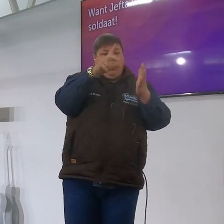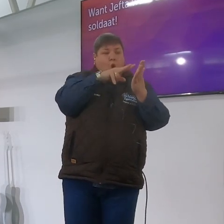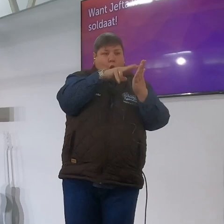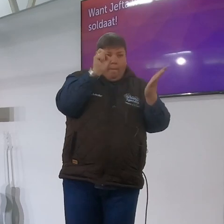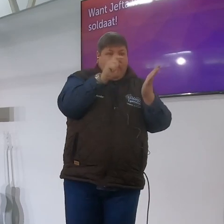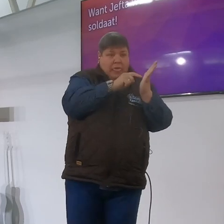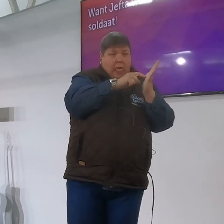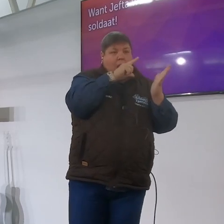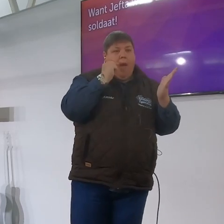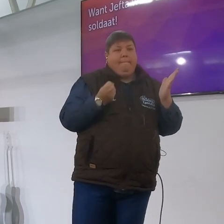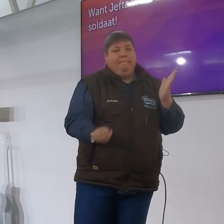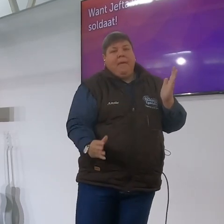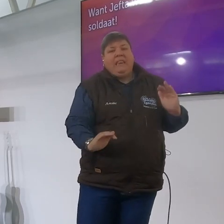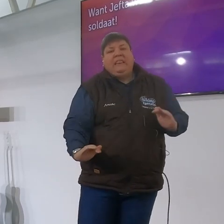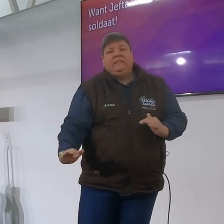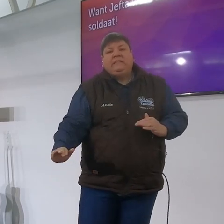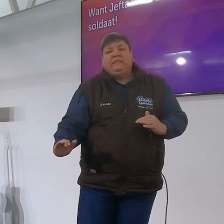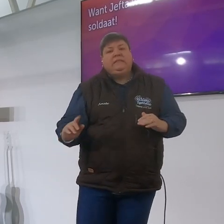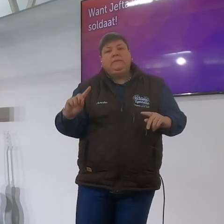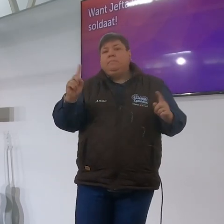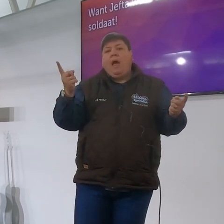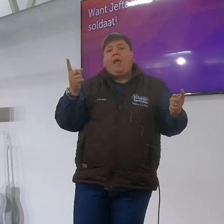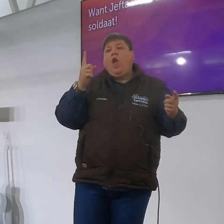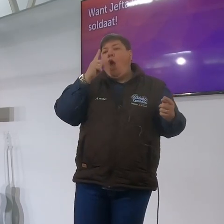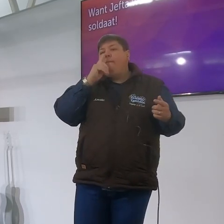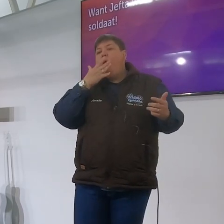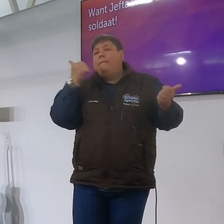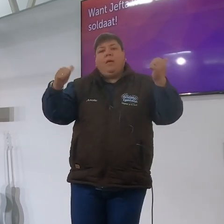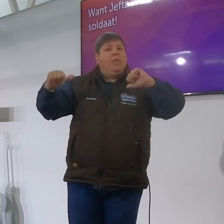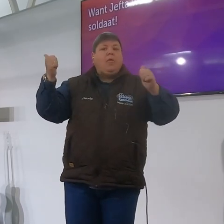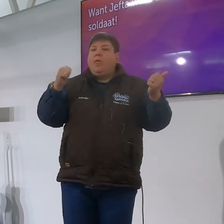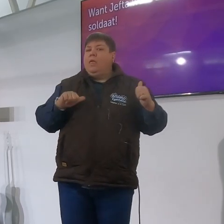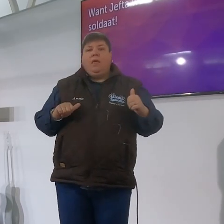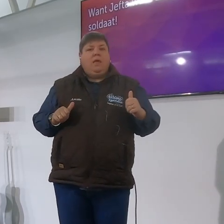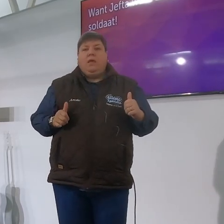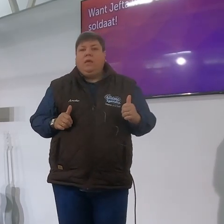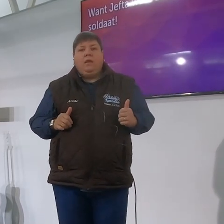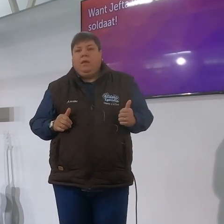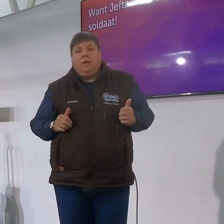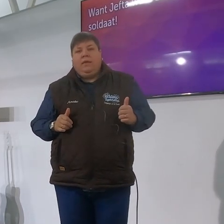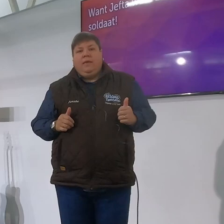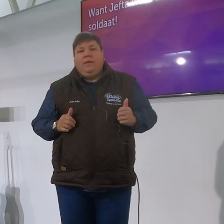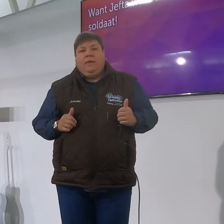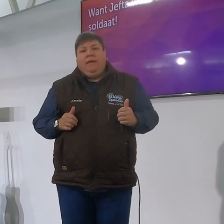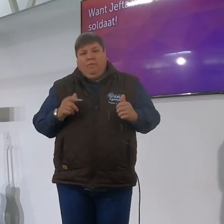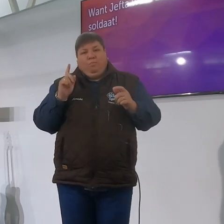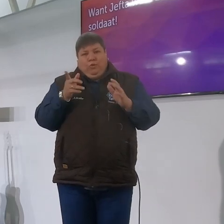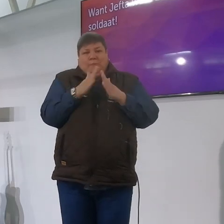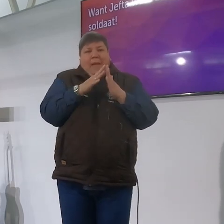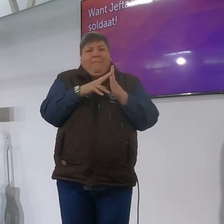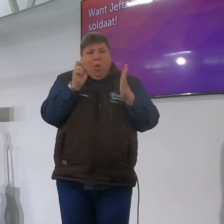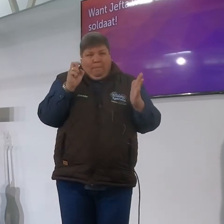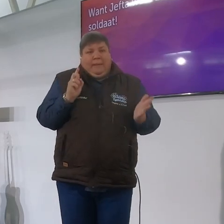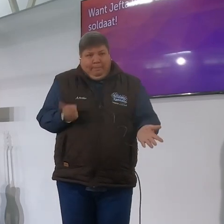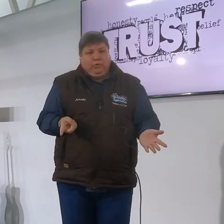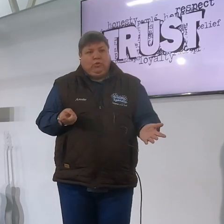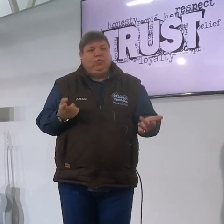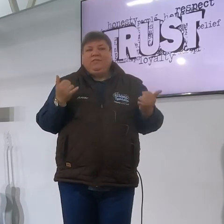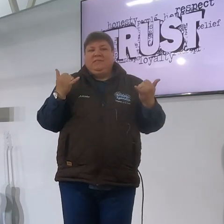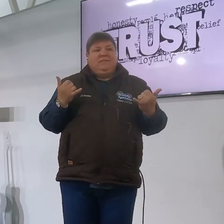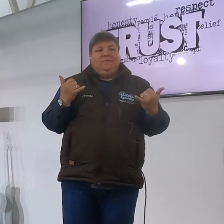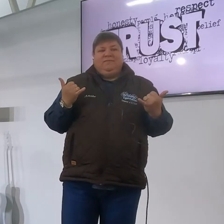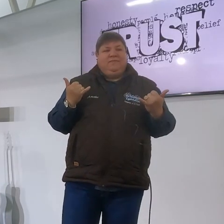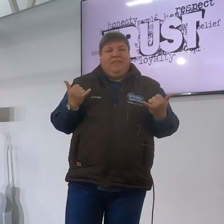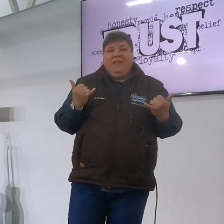dan krij ons betek jy vreemde naam het jy het al gezien? Nou wonder allemaal wat syl eie kind sy naam is my kind sy naam nou. Oké, so dis die